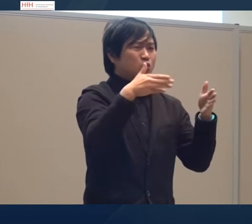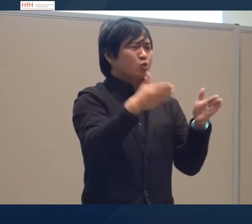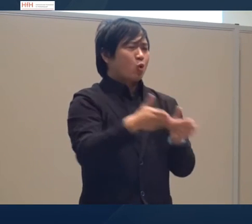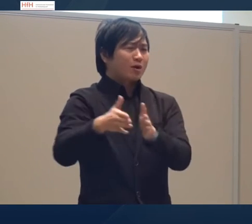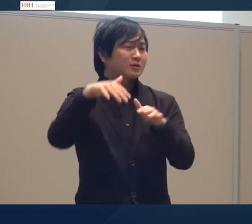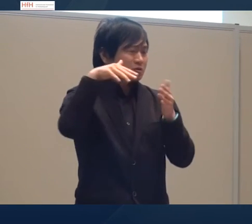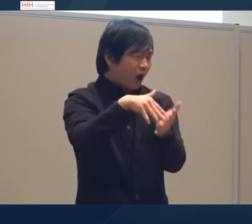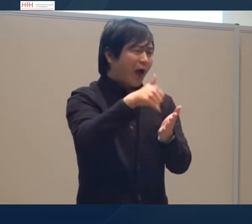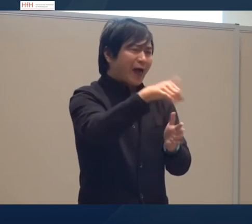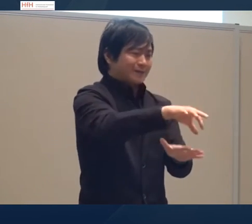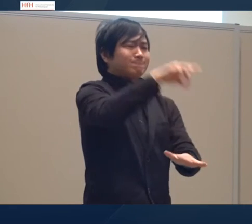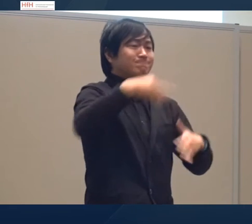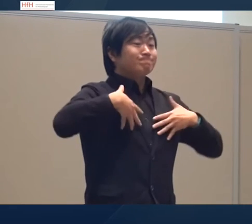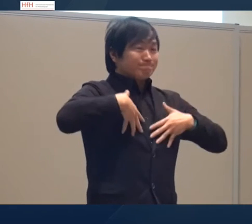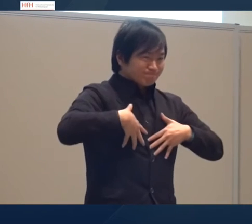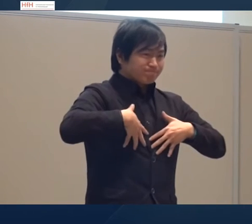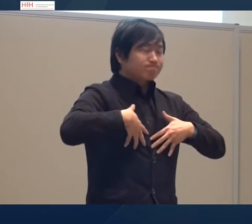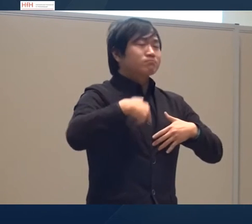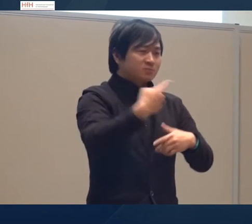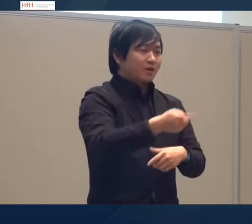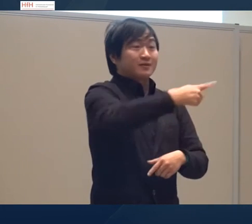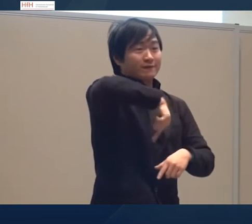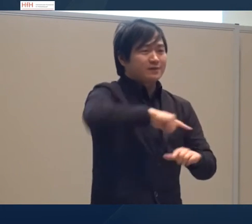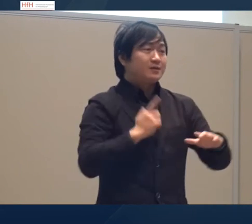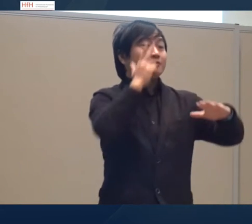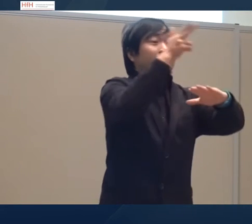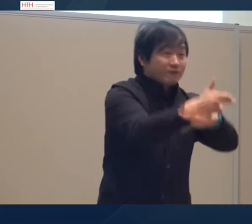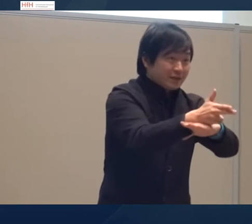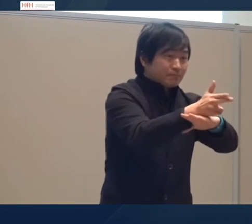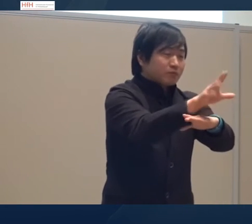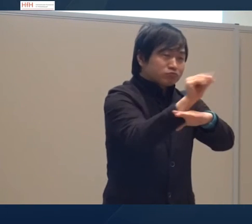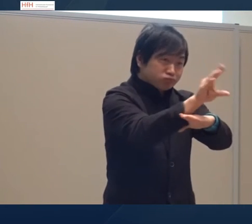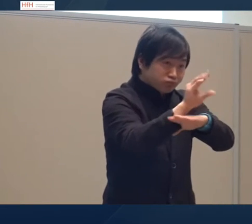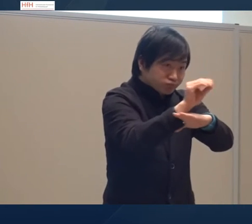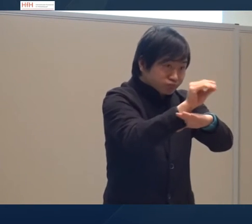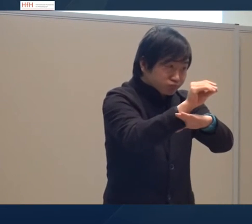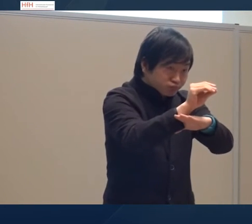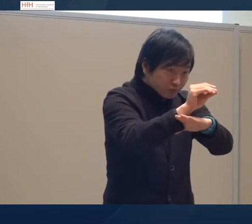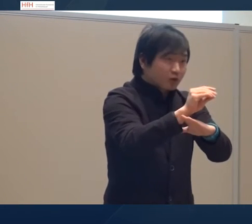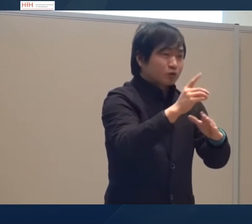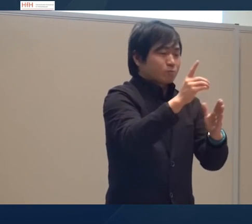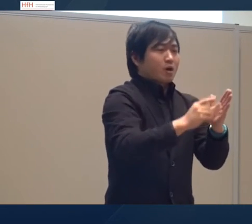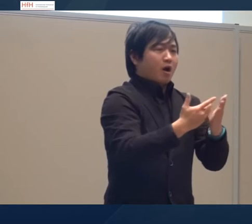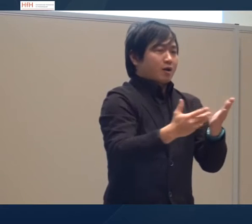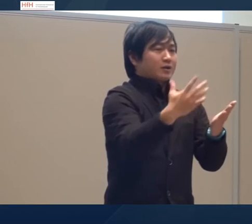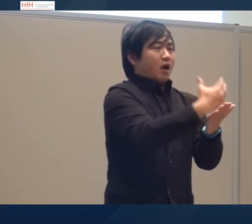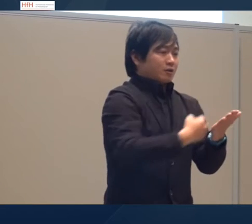Texttypen. Sie haben sich jeweils einen ausgewählt. Daraufhin haben wir eine Videoaufnahme gemacht. Und so haben wir die